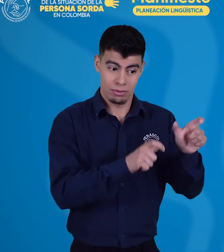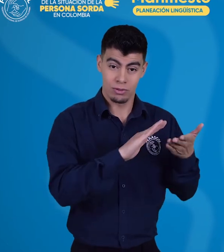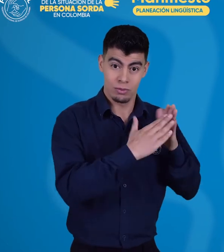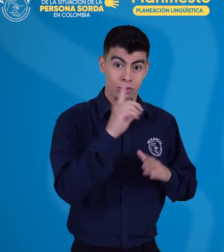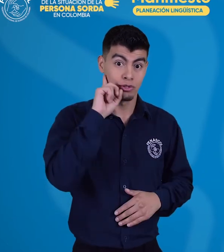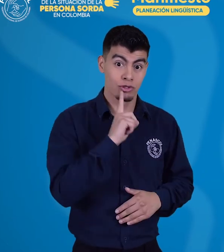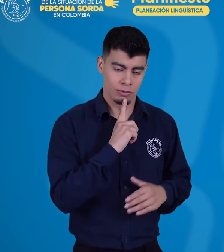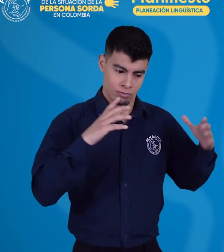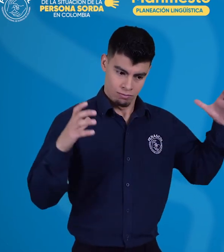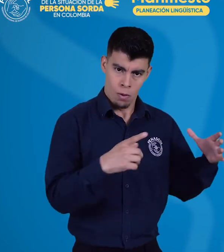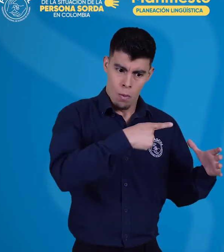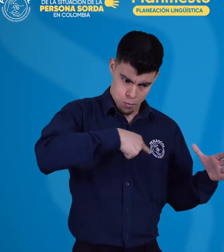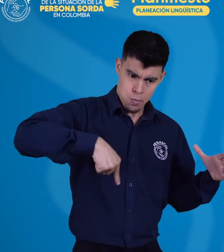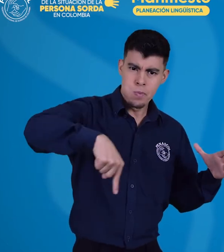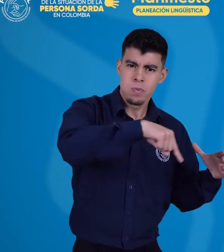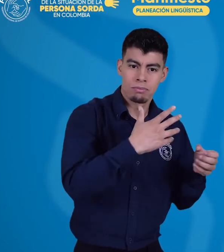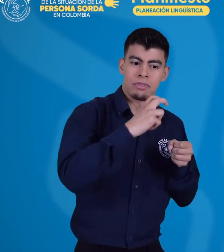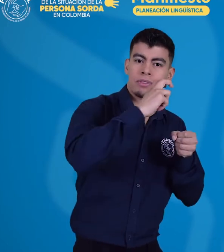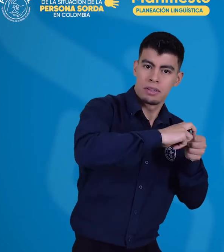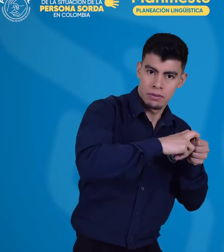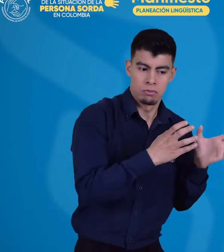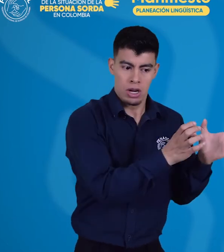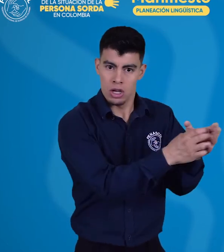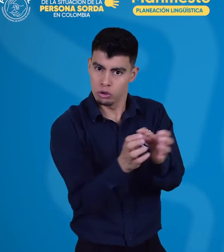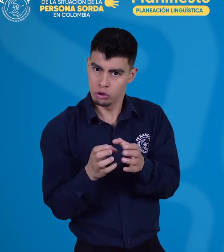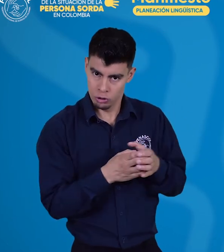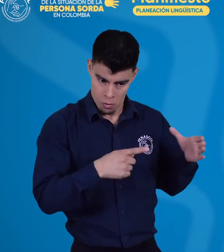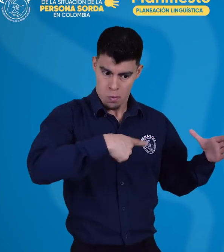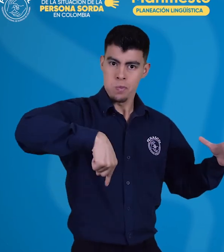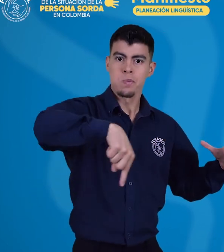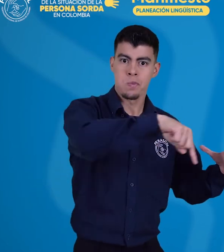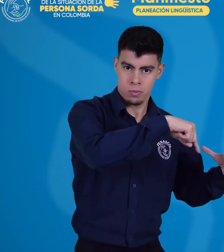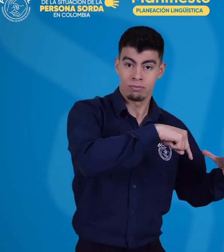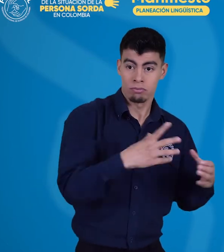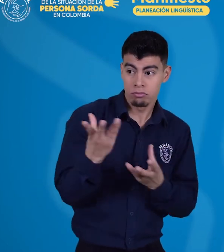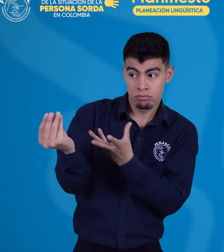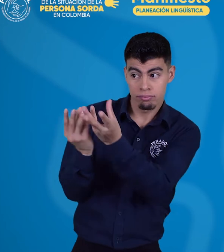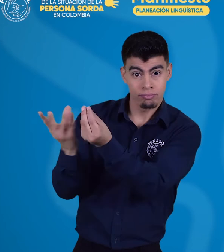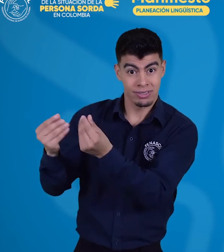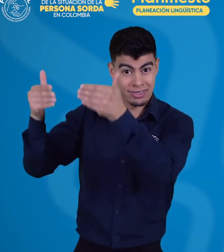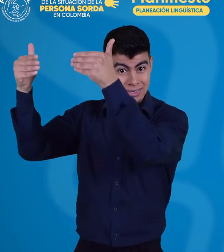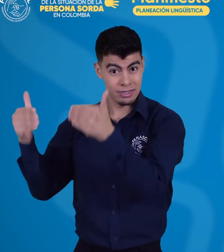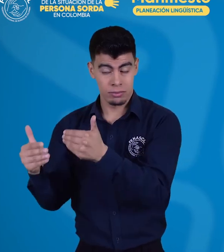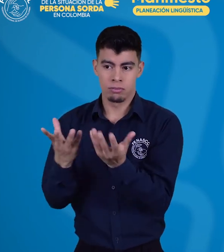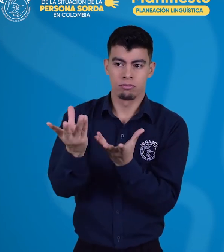Asimismo, la comunidad sorda, a través de sus asociaciones y la federación, debe